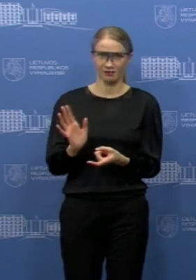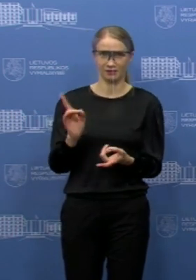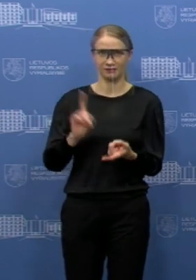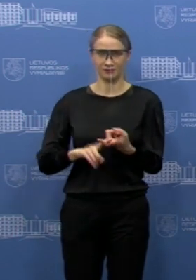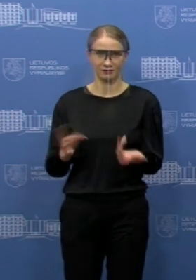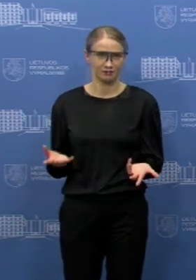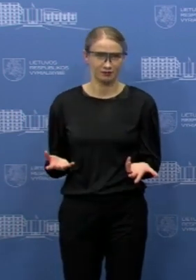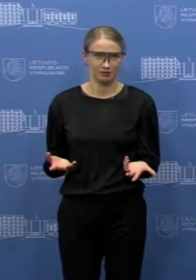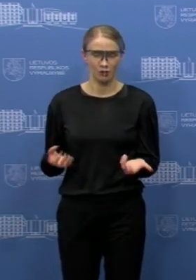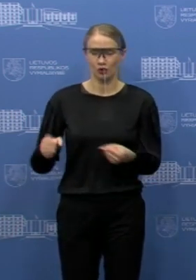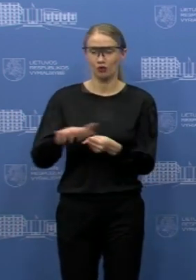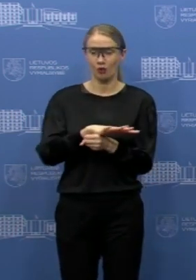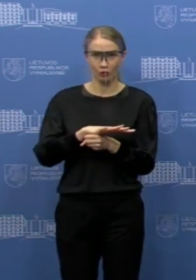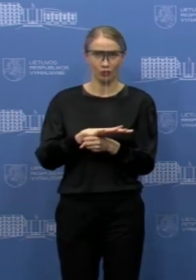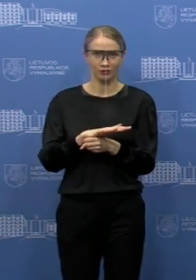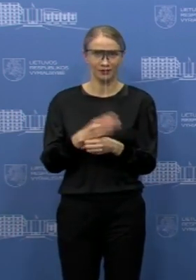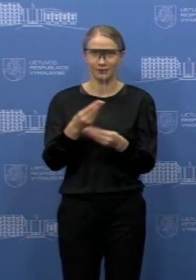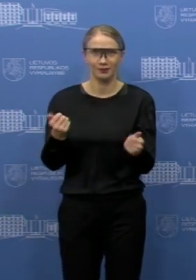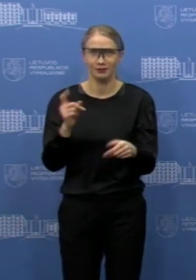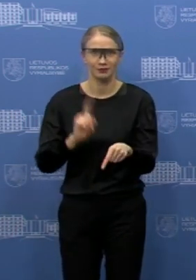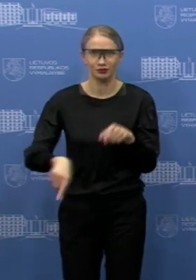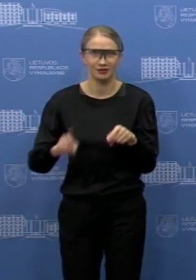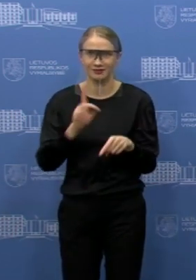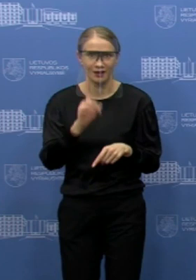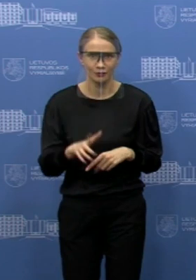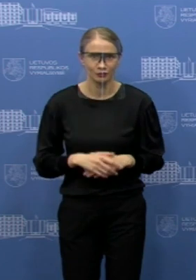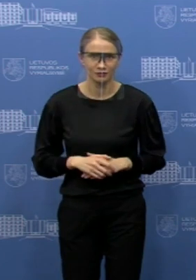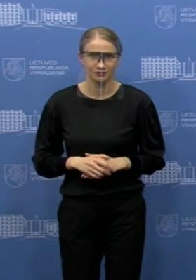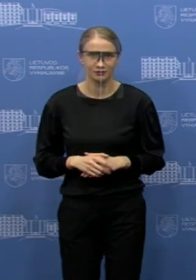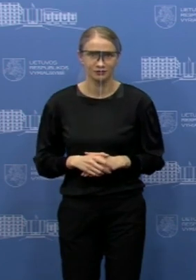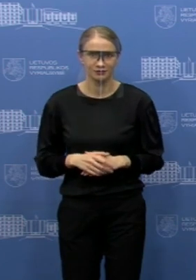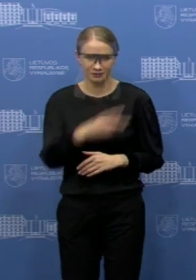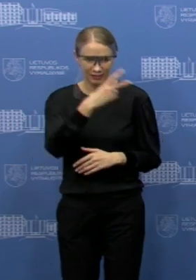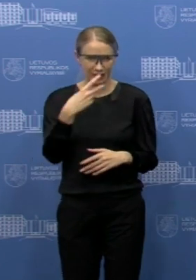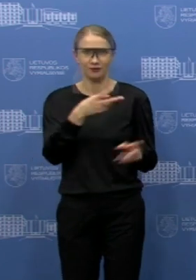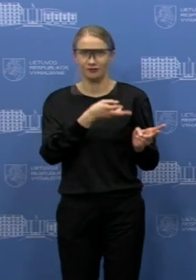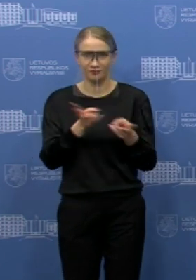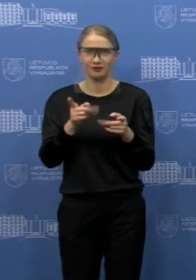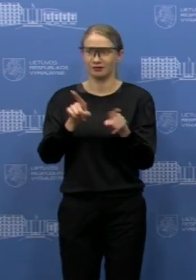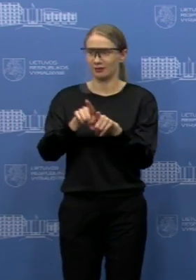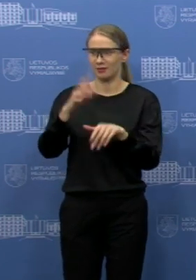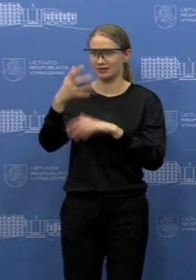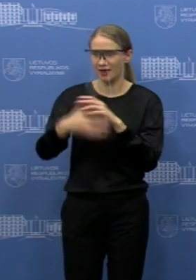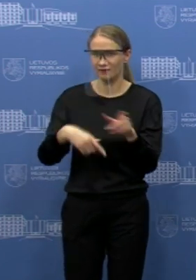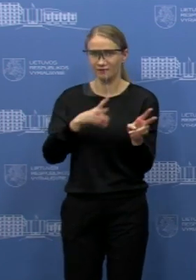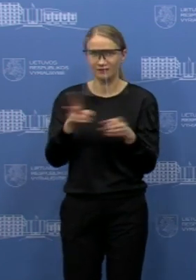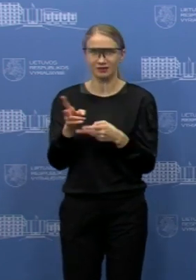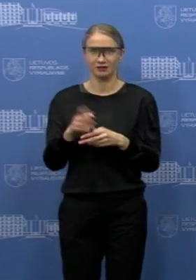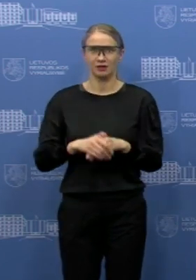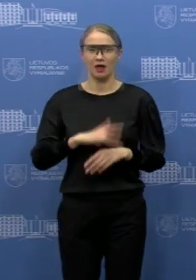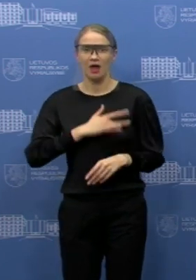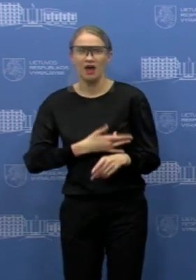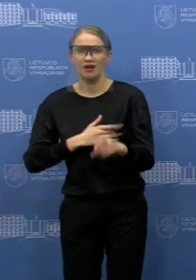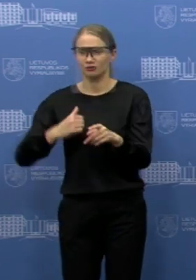kad covidas, na, matyti, greitų metų nedings iš mūsų gyvenimo ir, na, paniškai bijoti pacientų,